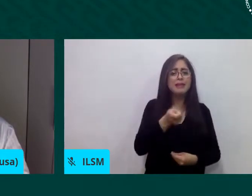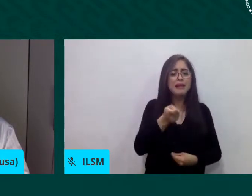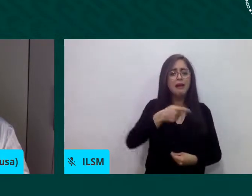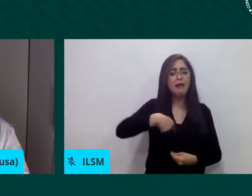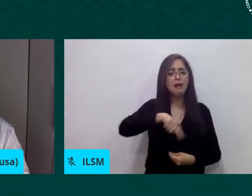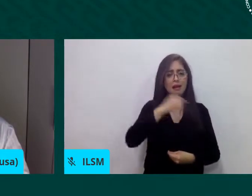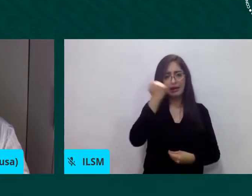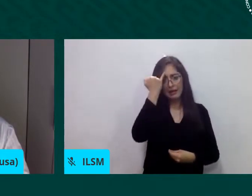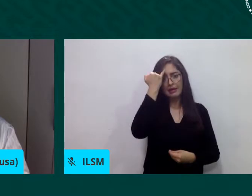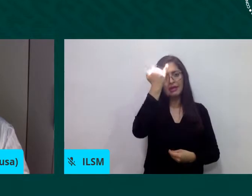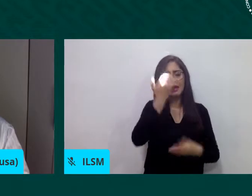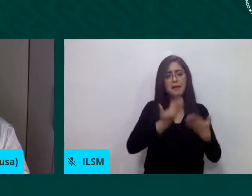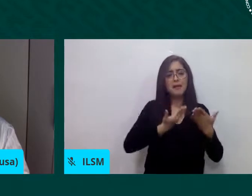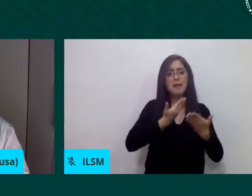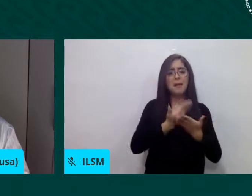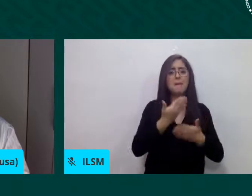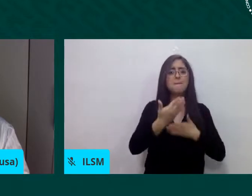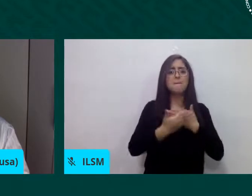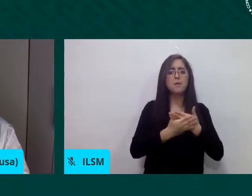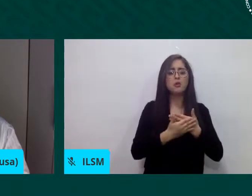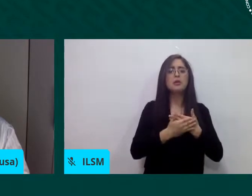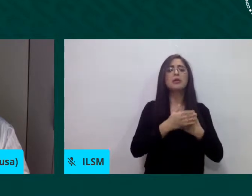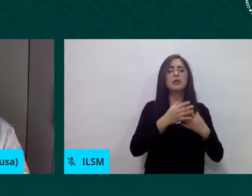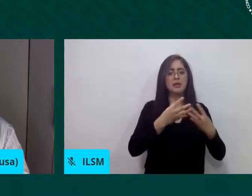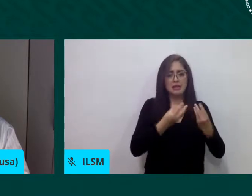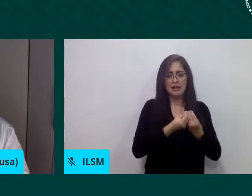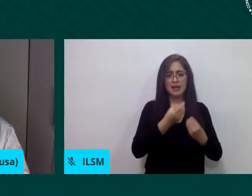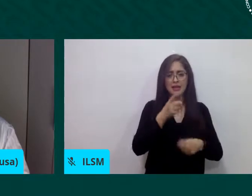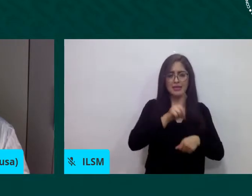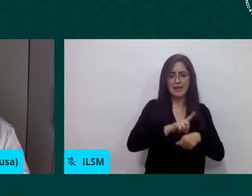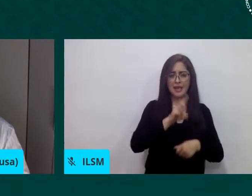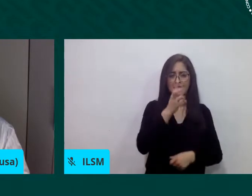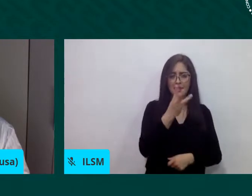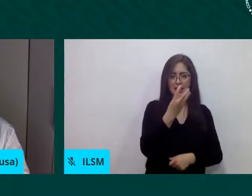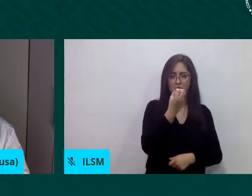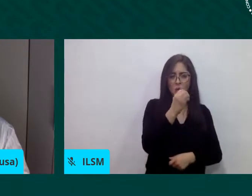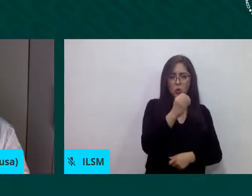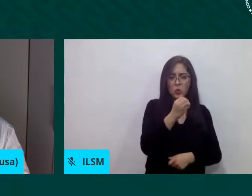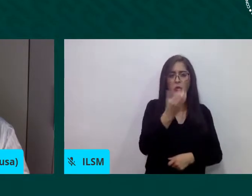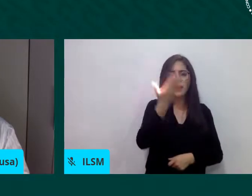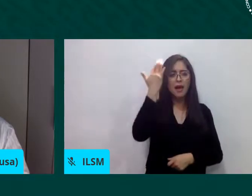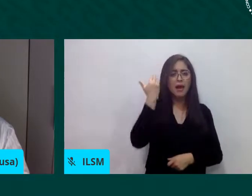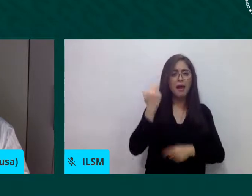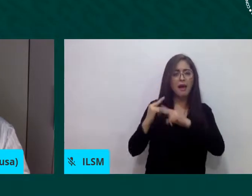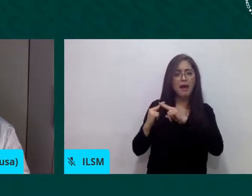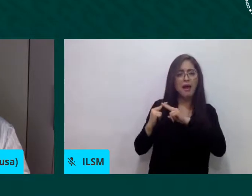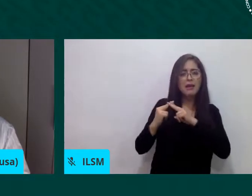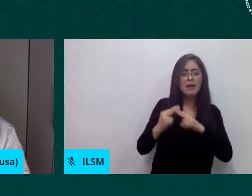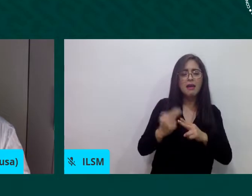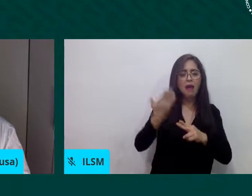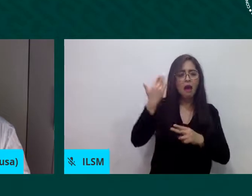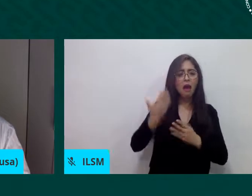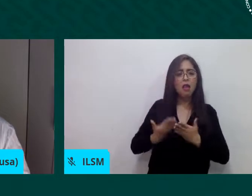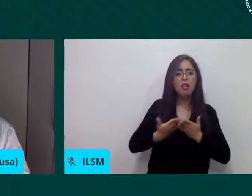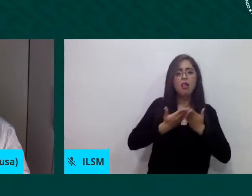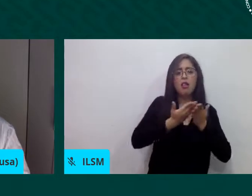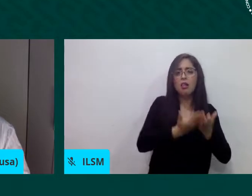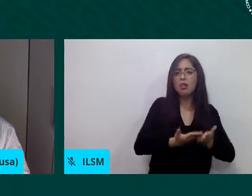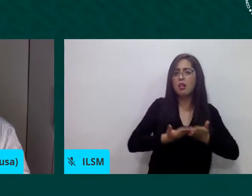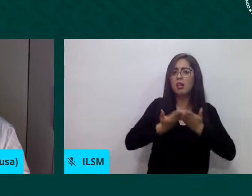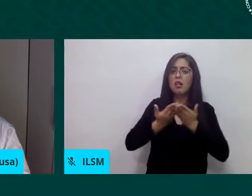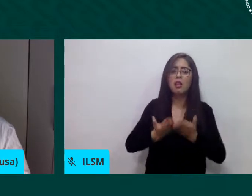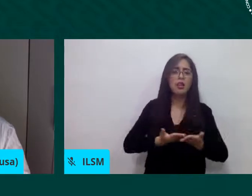aniversario del peor naufragio en el Mediterráneo con migrantes a bordo antes de nuestra costa,